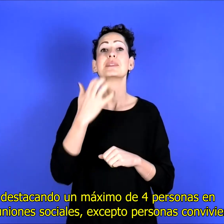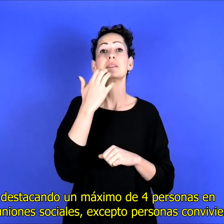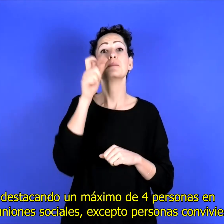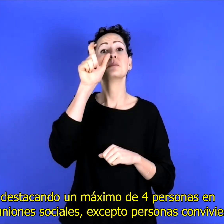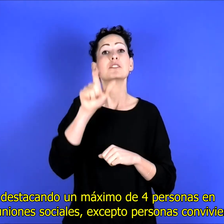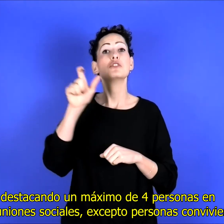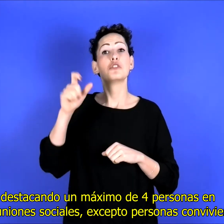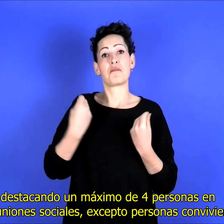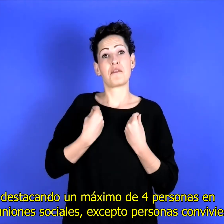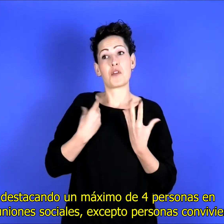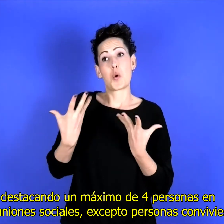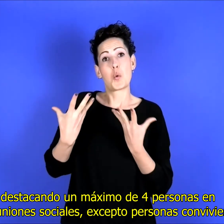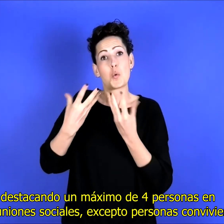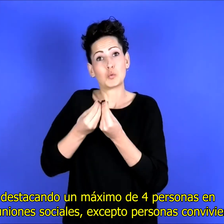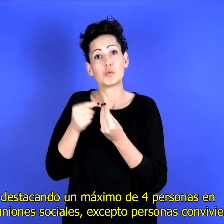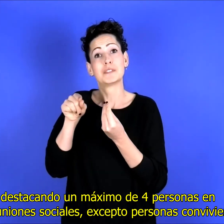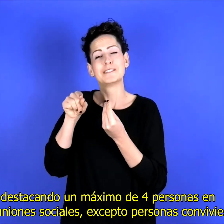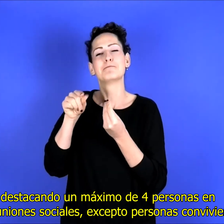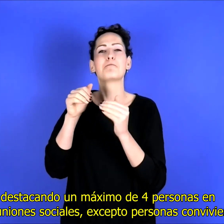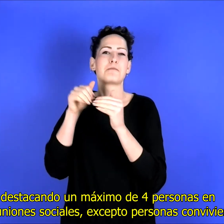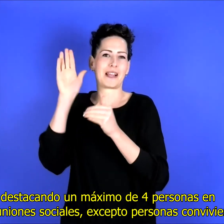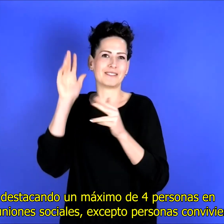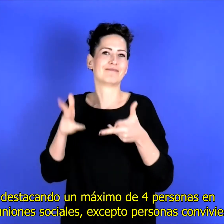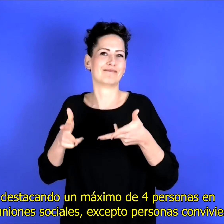sociales, excepto personas convivientes.